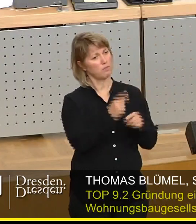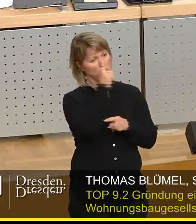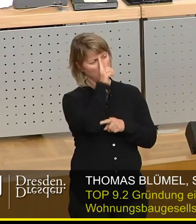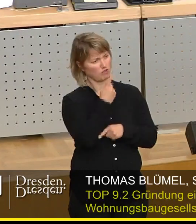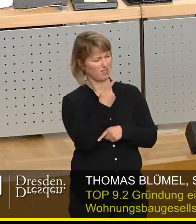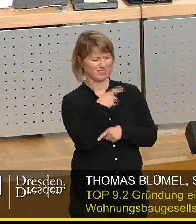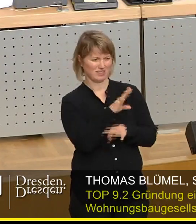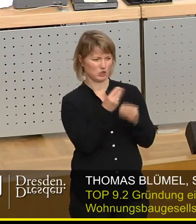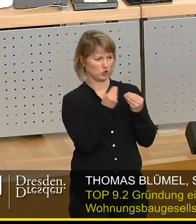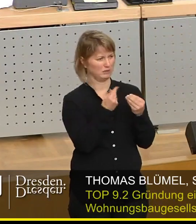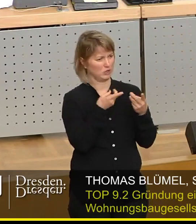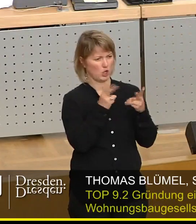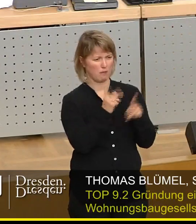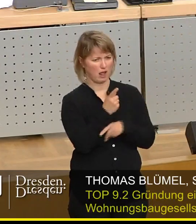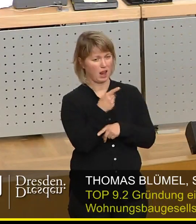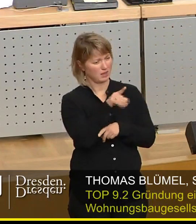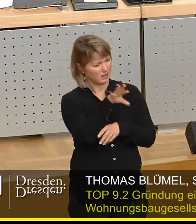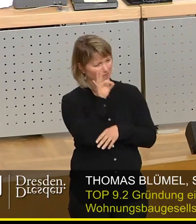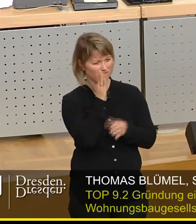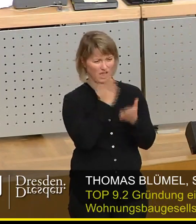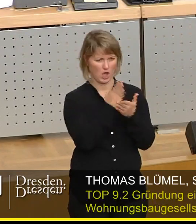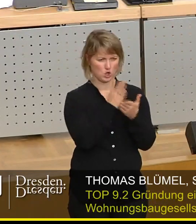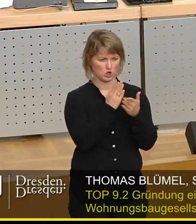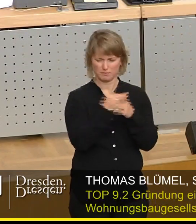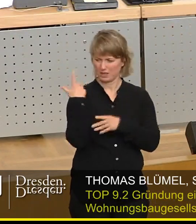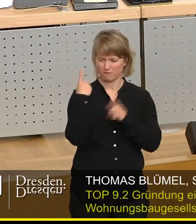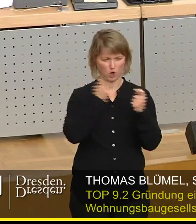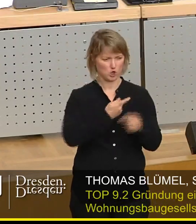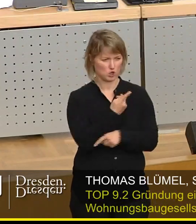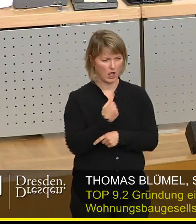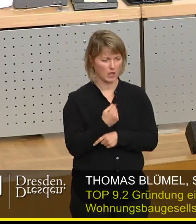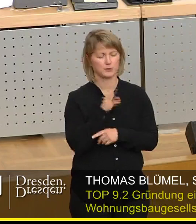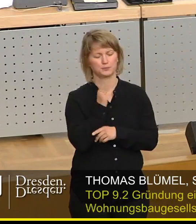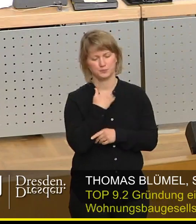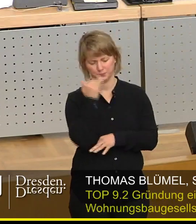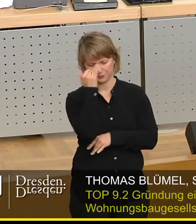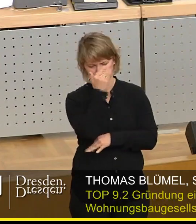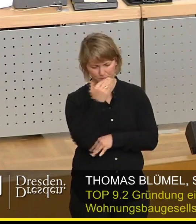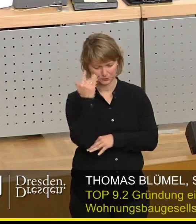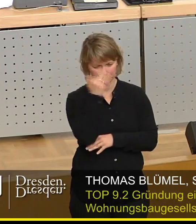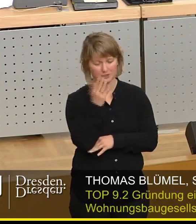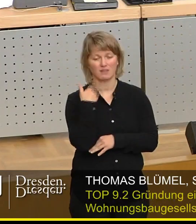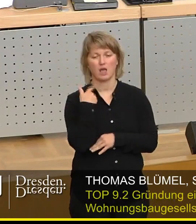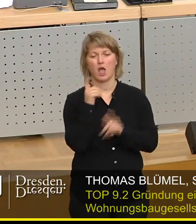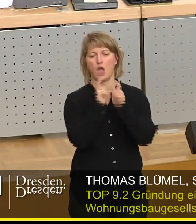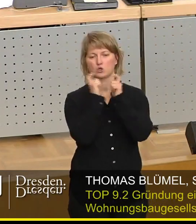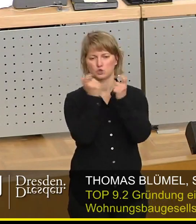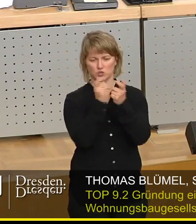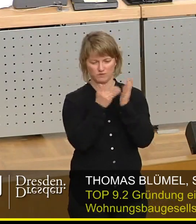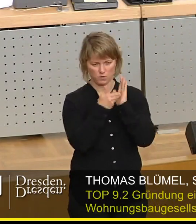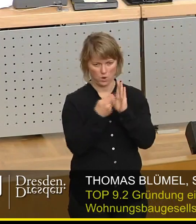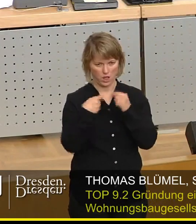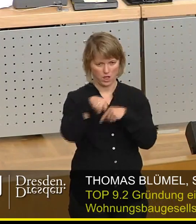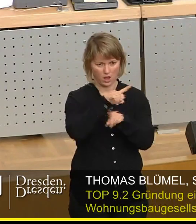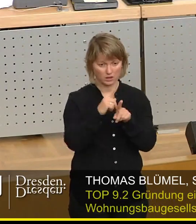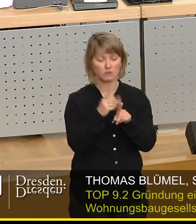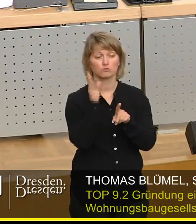vorgeschlagen wird. So, und dann haben wir einfach diese Vorlage, nachdem sie in den Ausschüssen gewesen ist, nachdem auch zu Recht die Kollegen